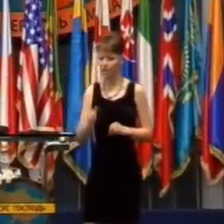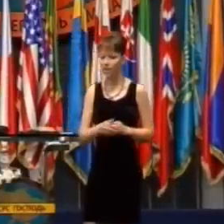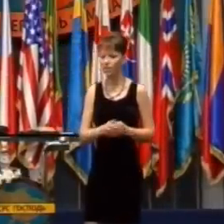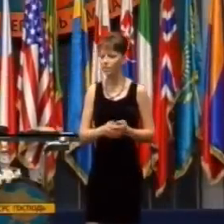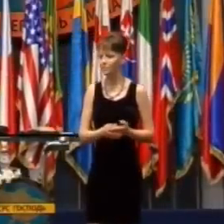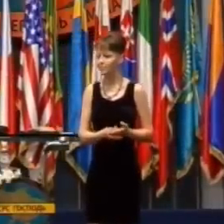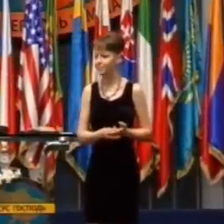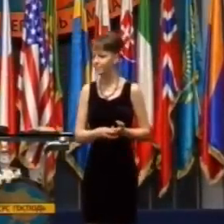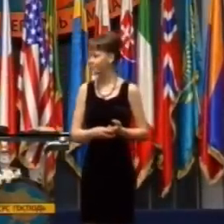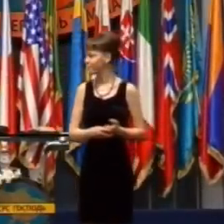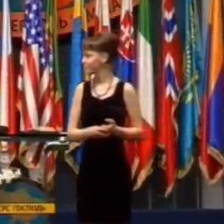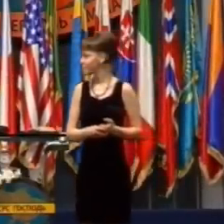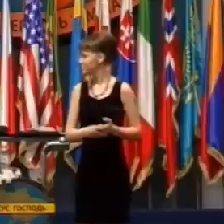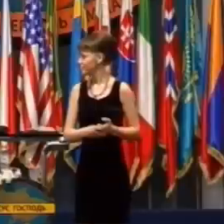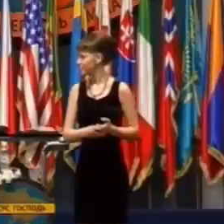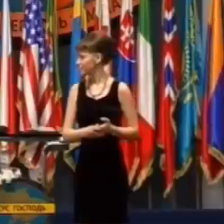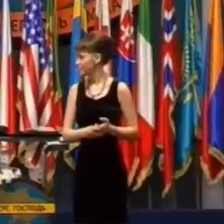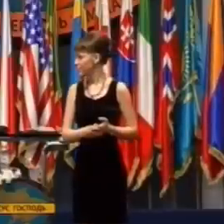Generál